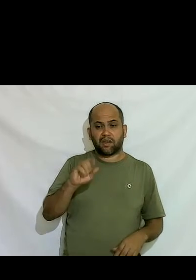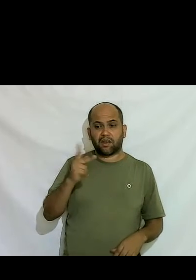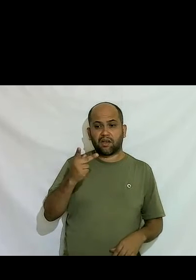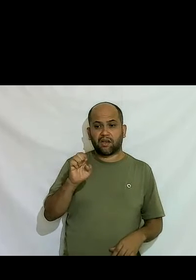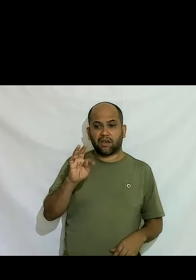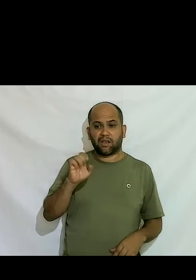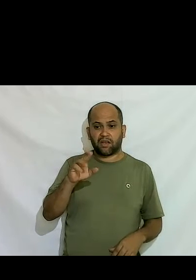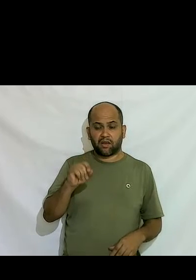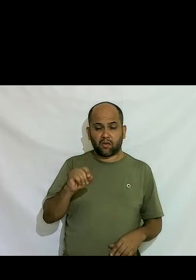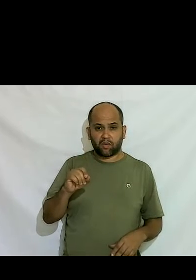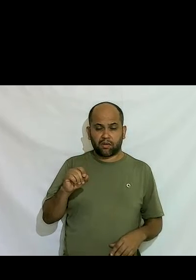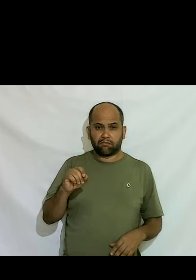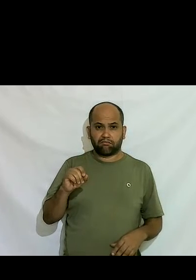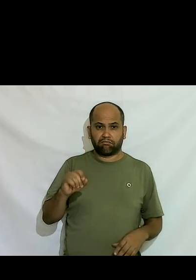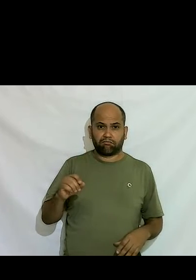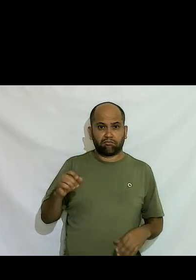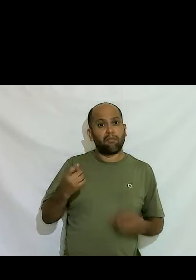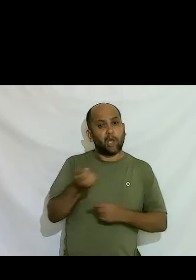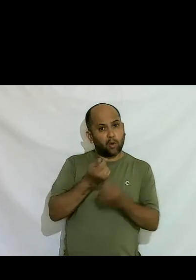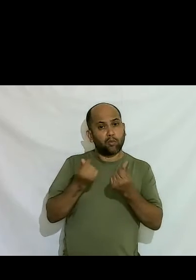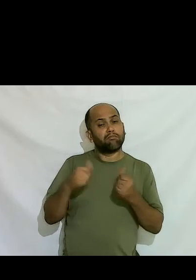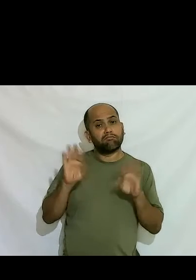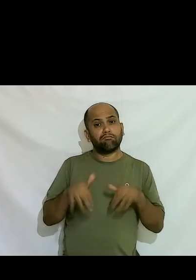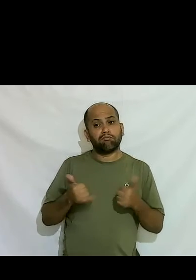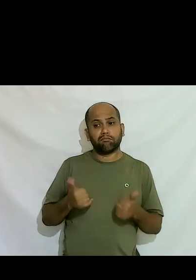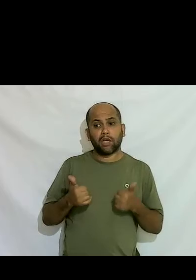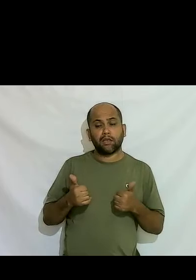sucedido porque pobre